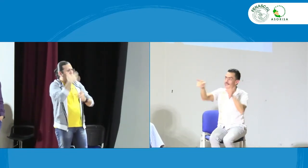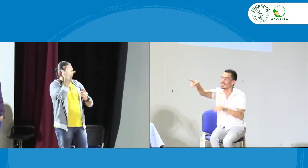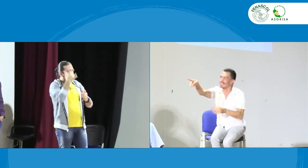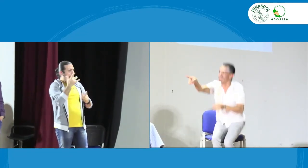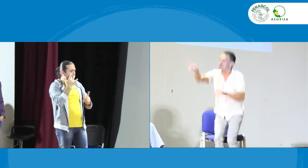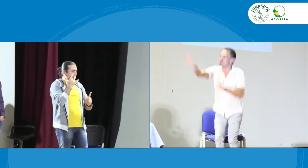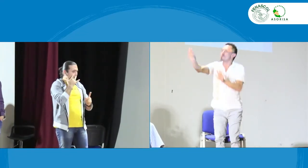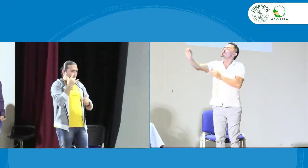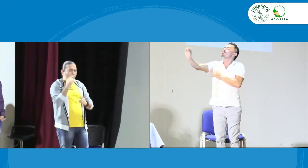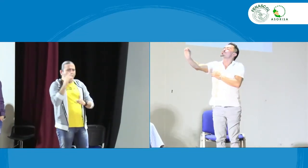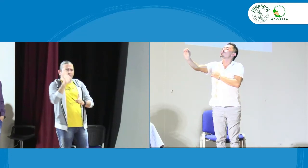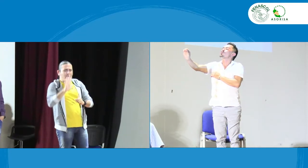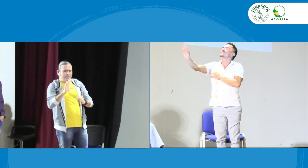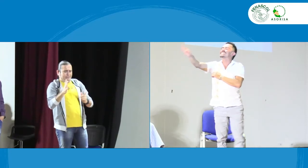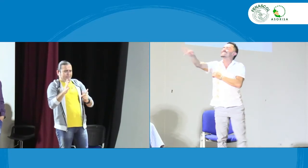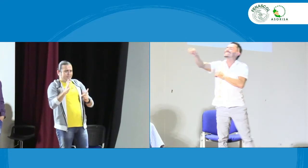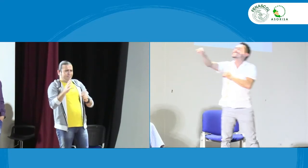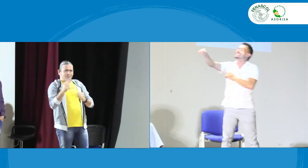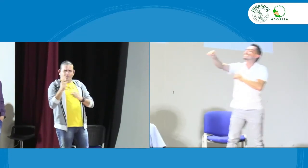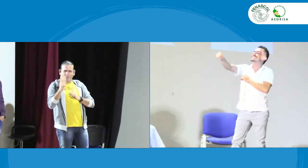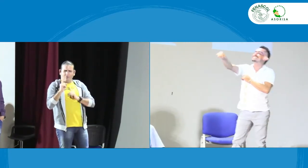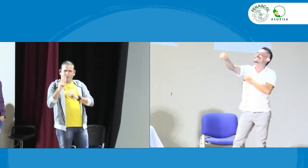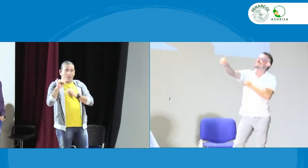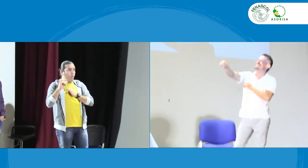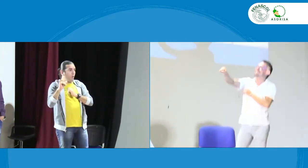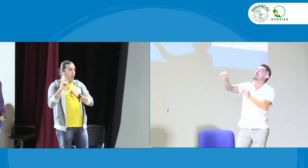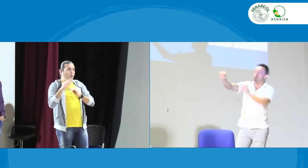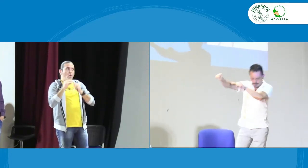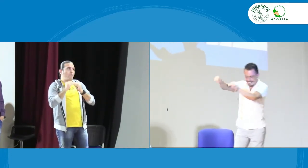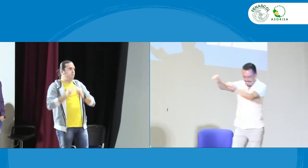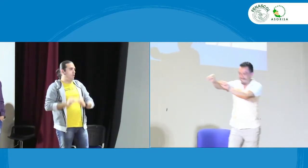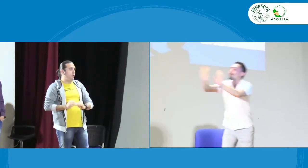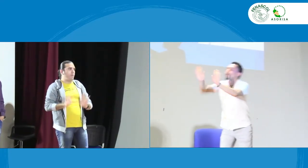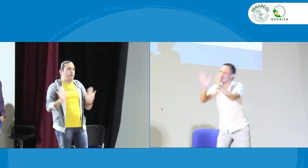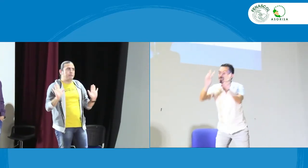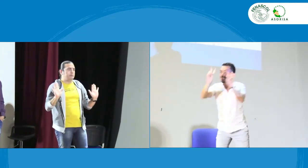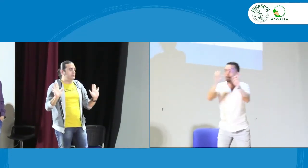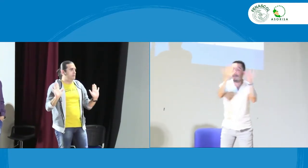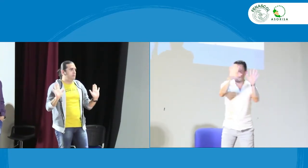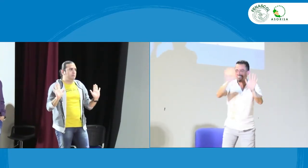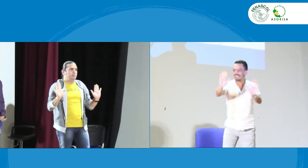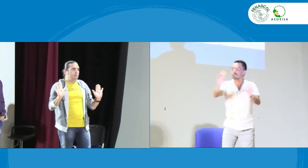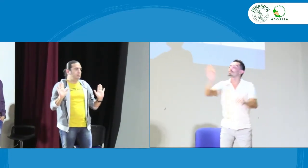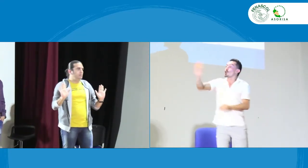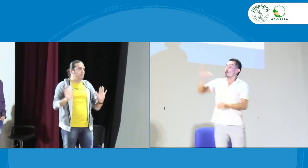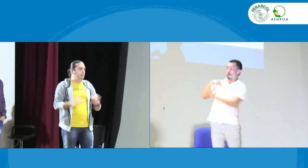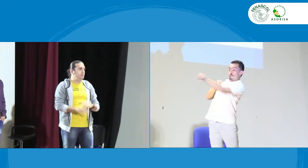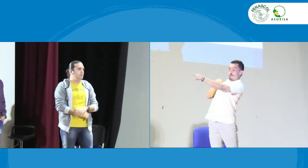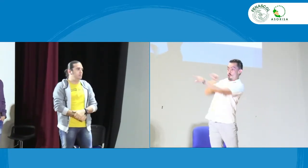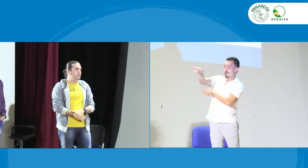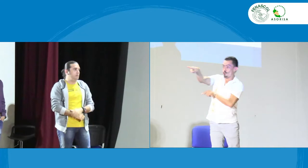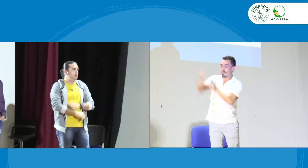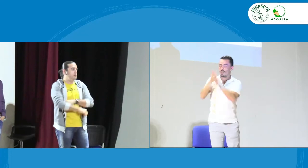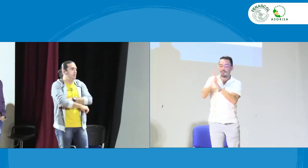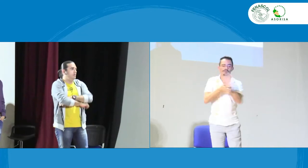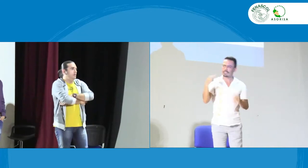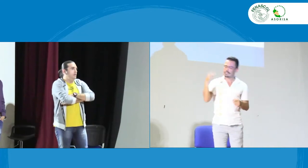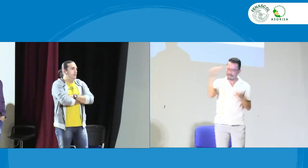seña para reflexión? Mira, usaste esta de, permíteme, permíteme, permíteme, permíteme, permíteme un segundo, sí, sí, déjame terminar. ¿Sí?